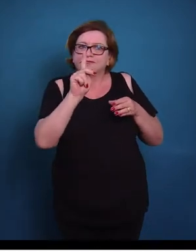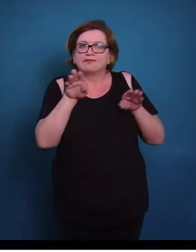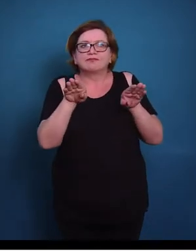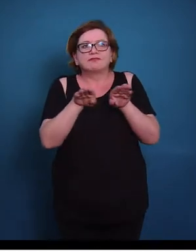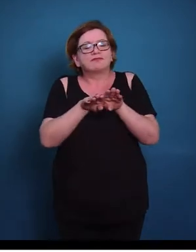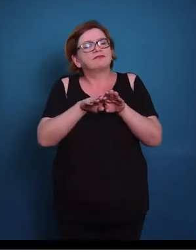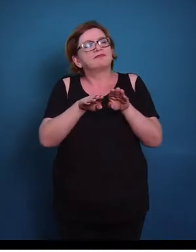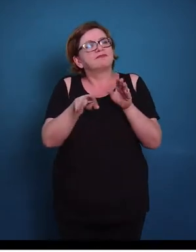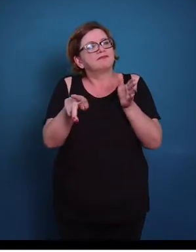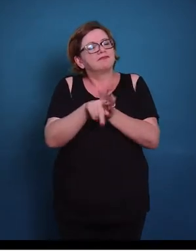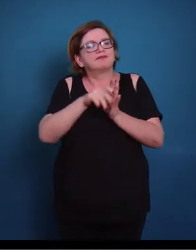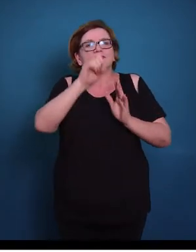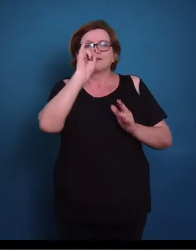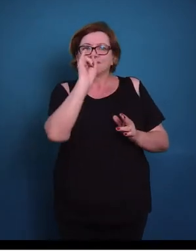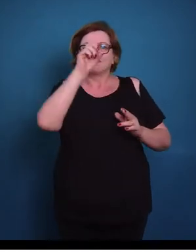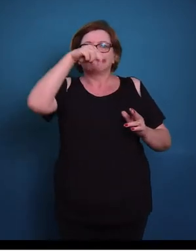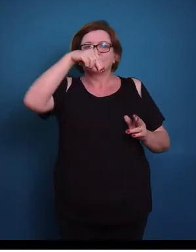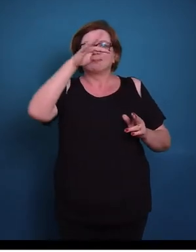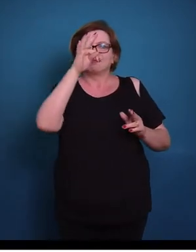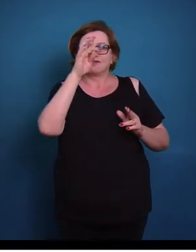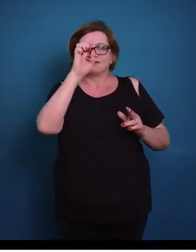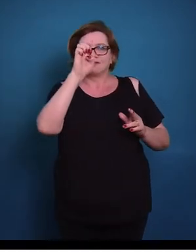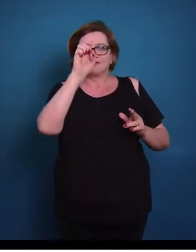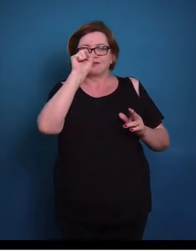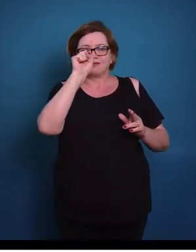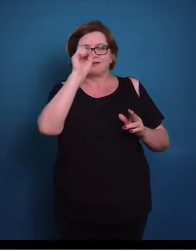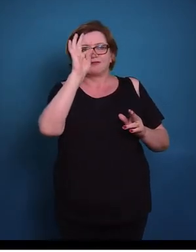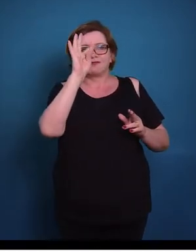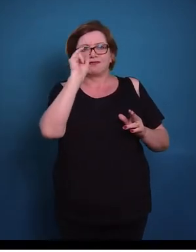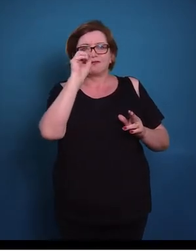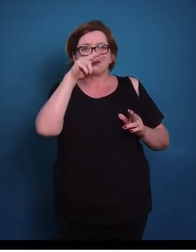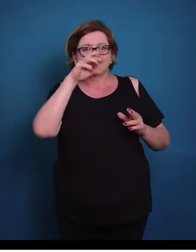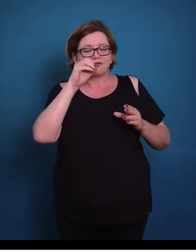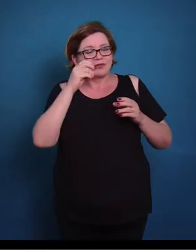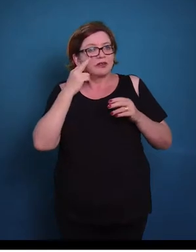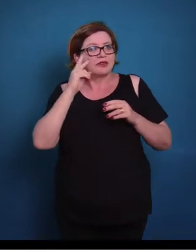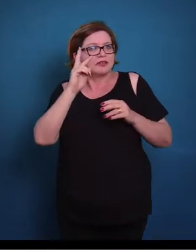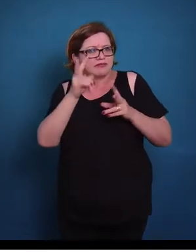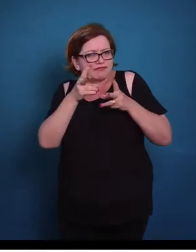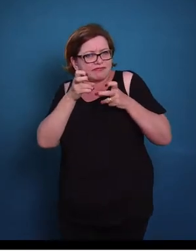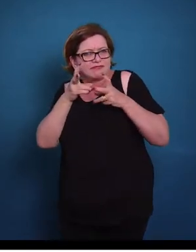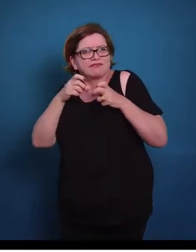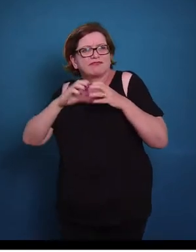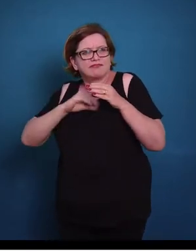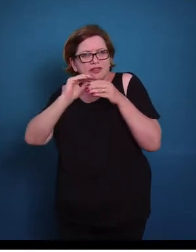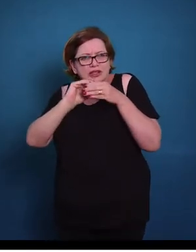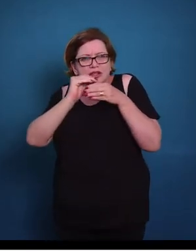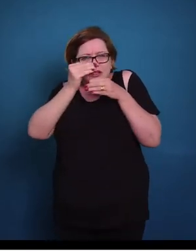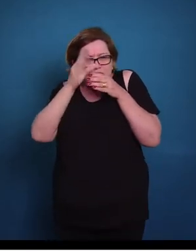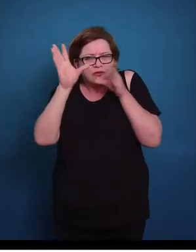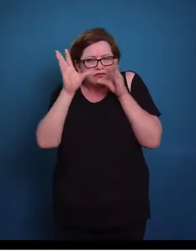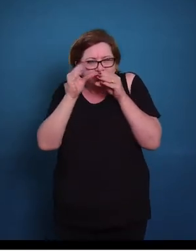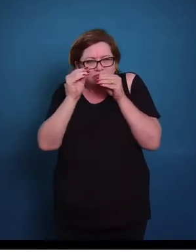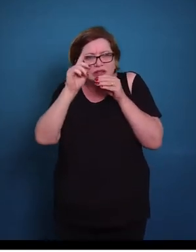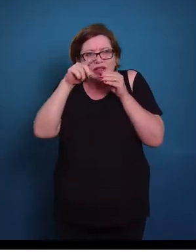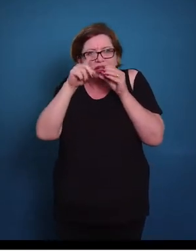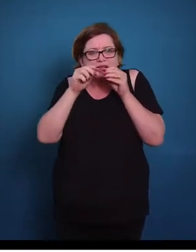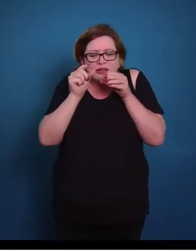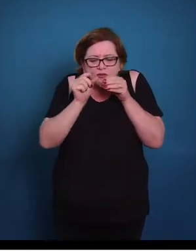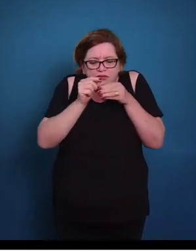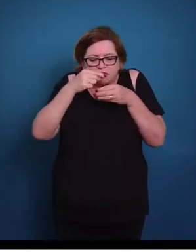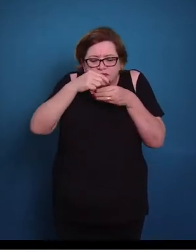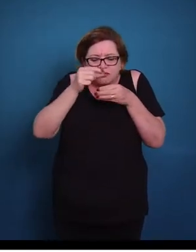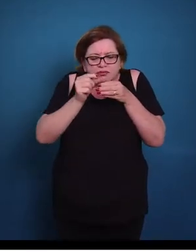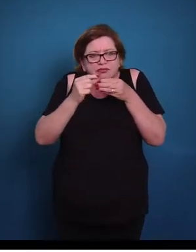intestino e notem que nós temos aqui, nessa parte superior, essa estrutura um pouco mais escura, são as microvilosidades.